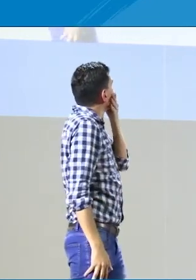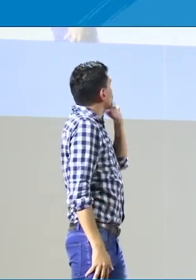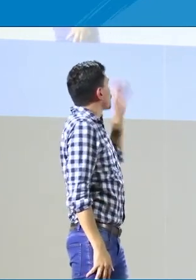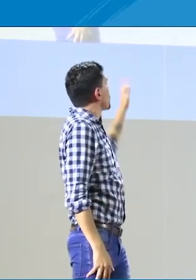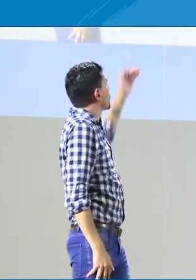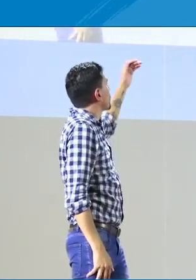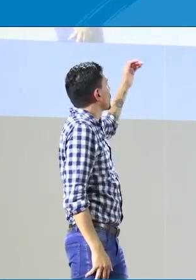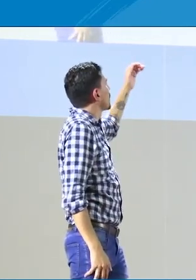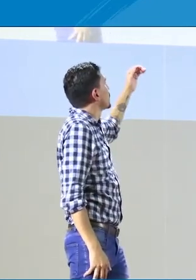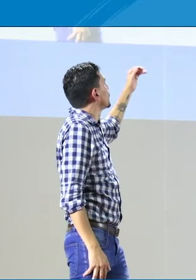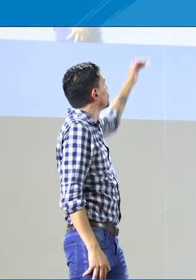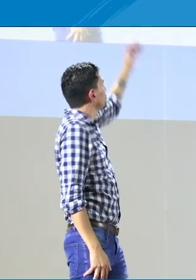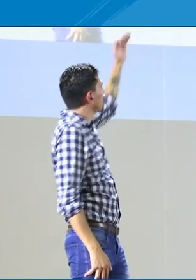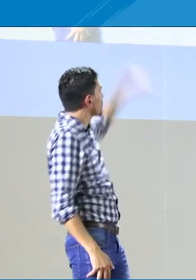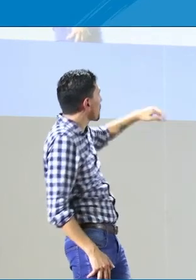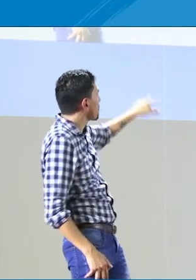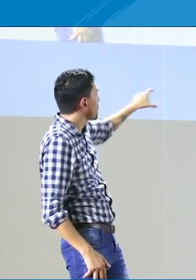instituciones educativas sobre este tema.